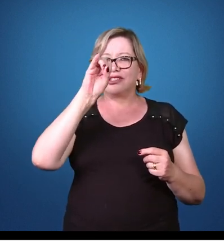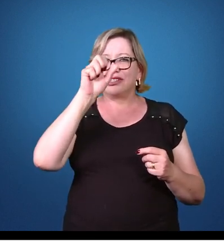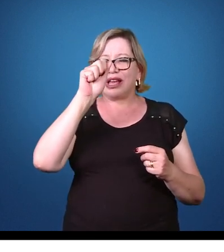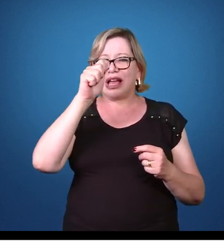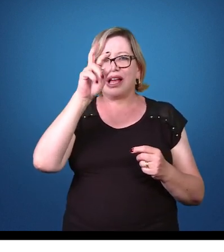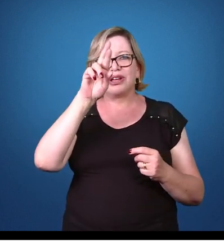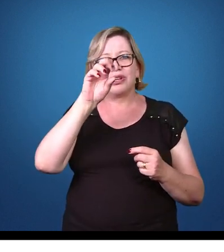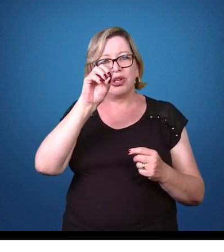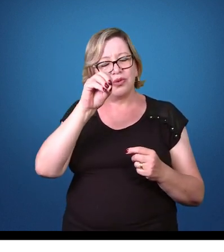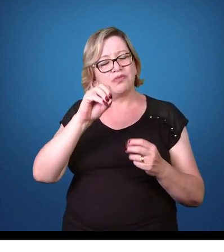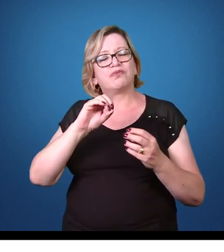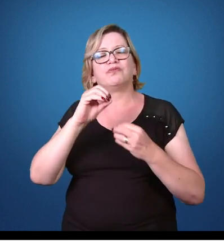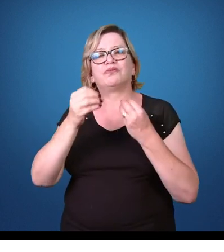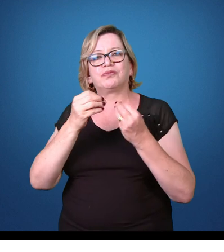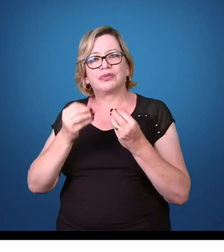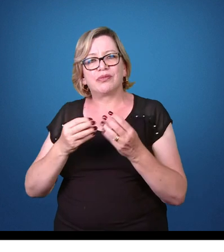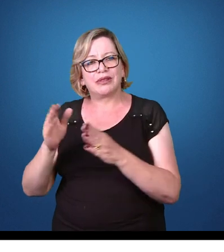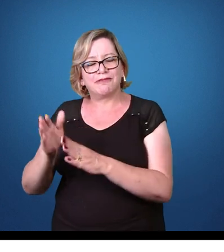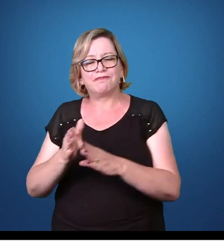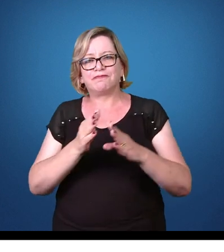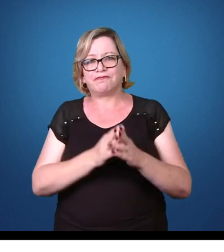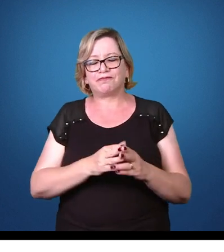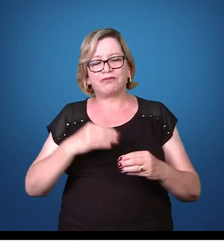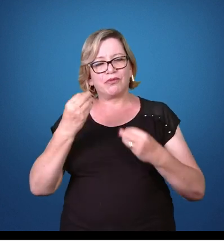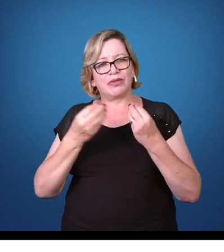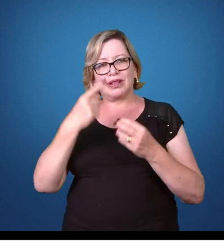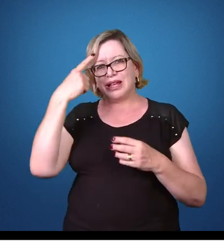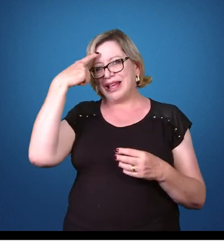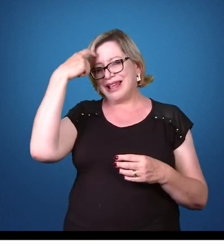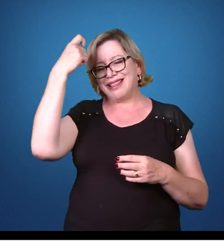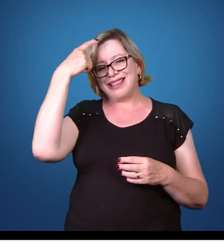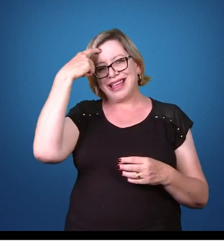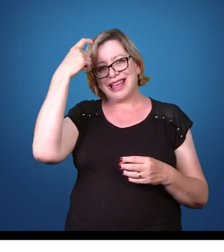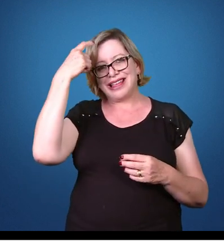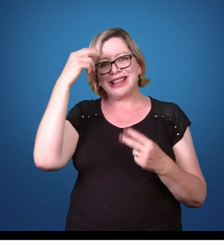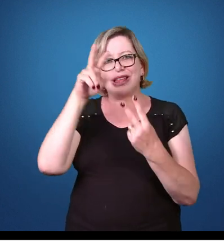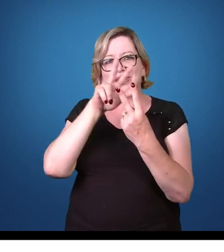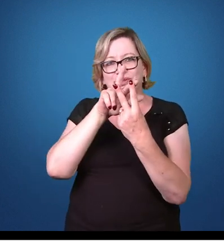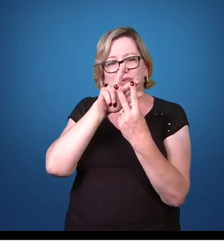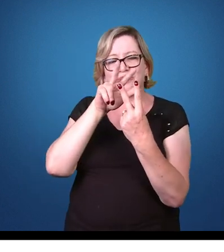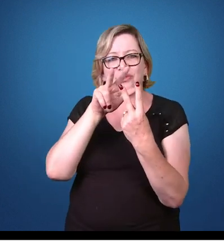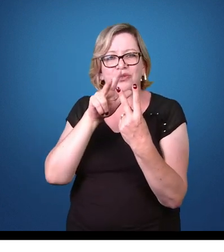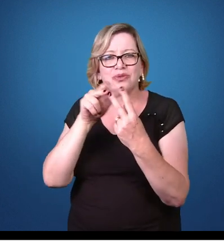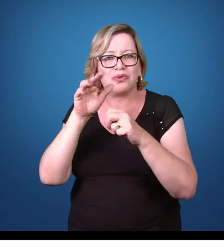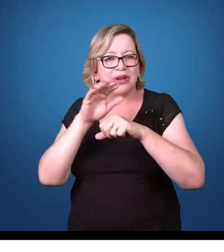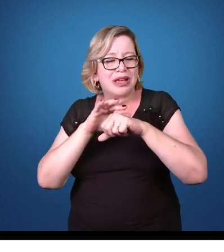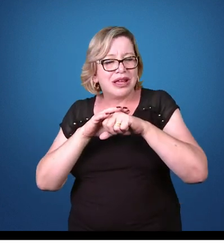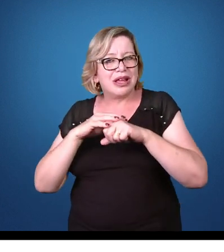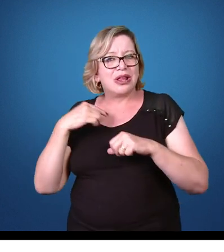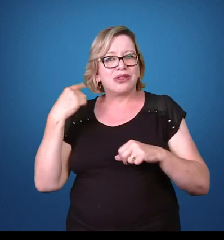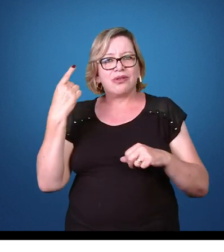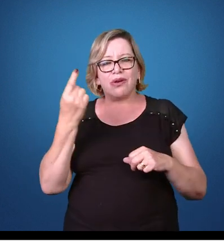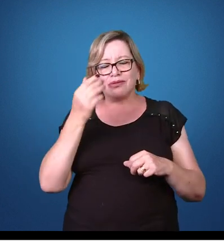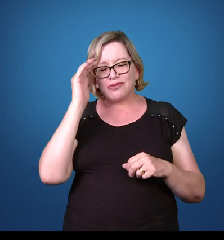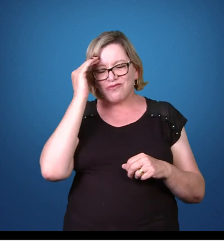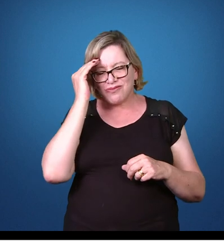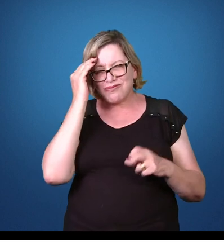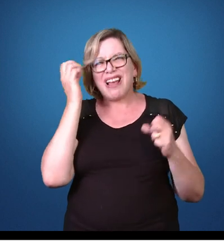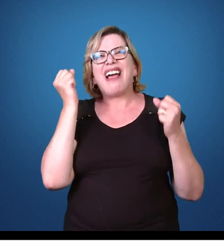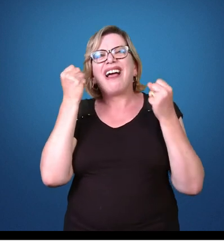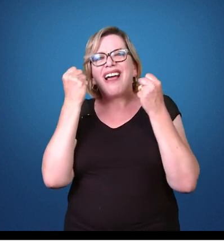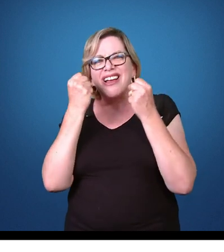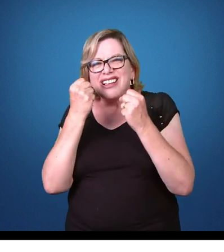Com essas ideias dessas duas doenças, a gente consegue entender melhor até as outras